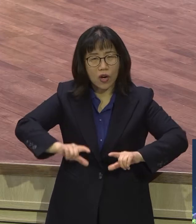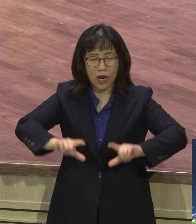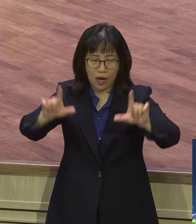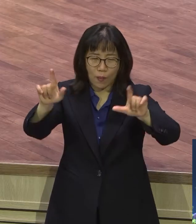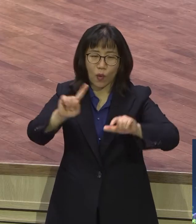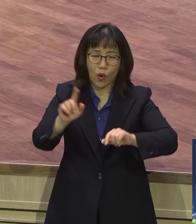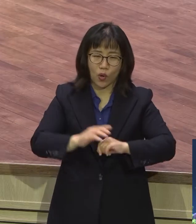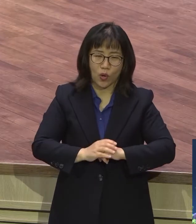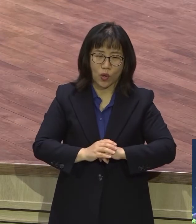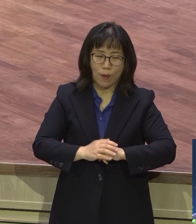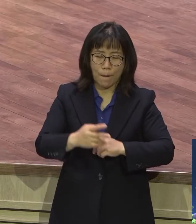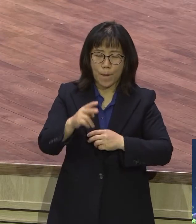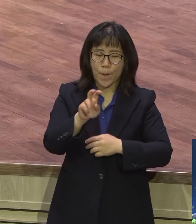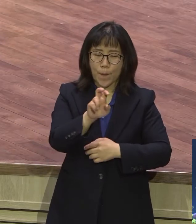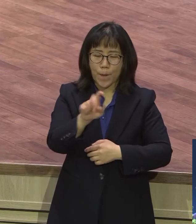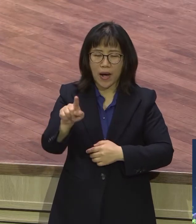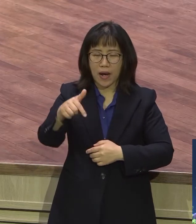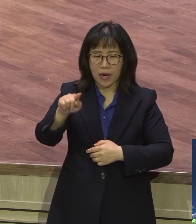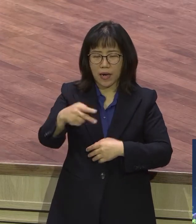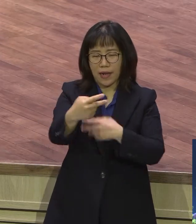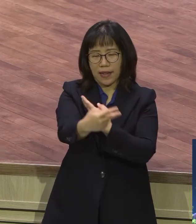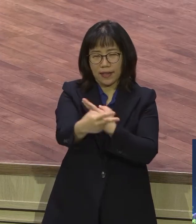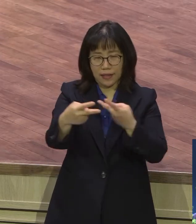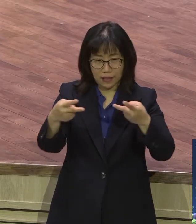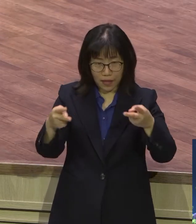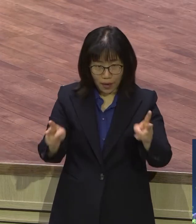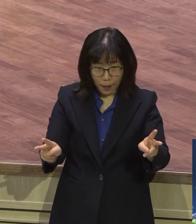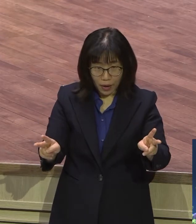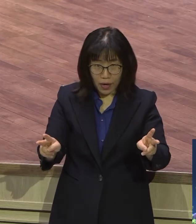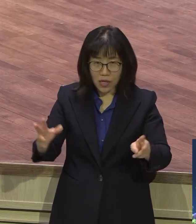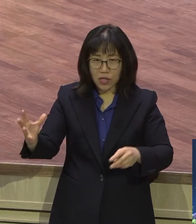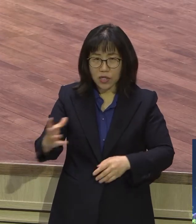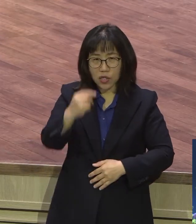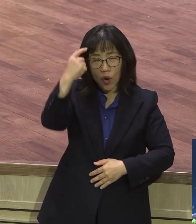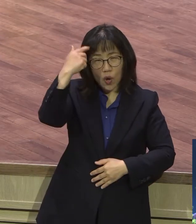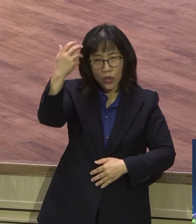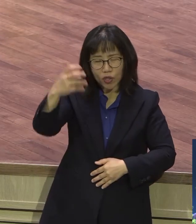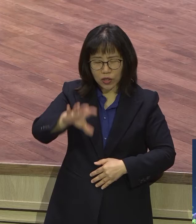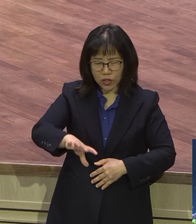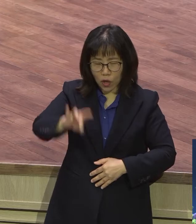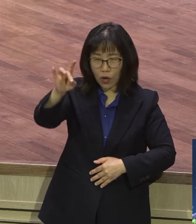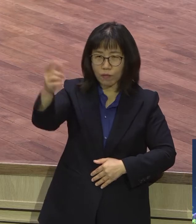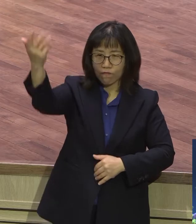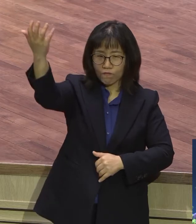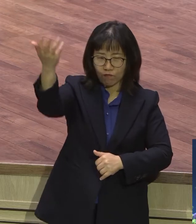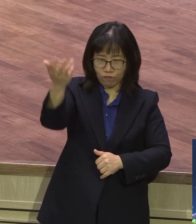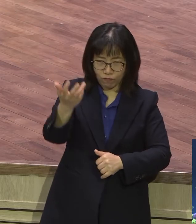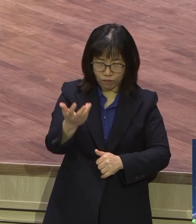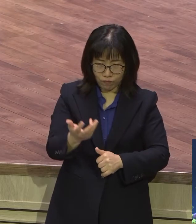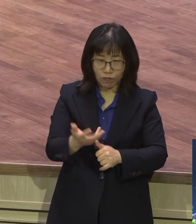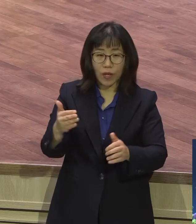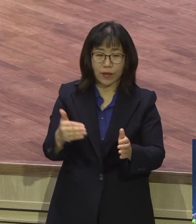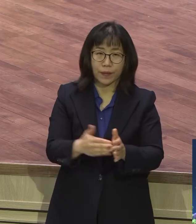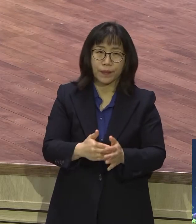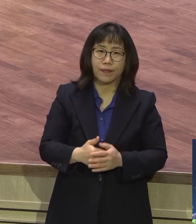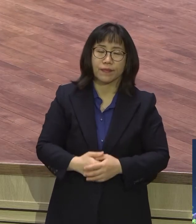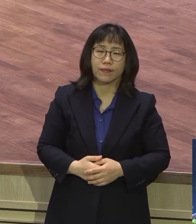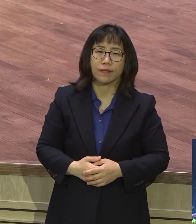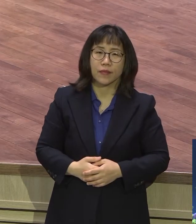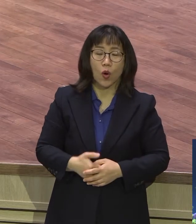성령이 최초로 임하셨기 때문입니다. 사정전 2장에 보면 오순절 오순절